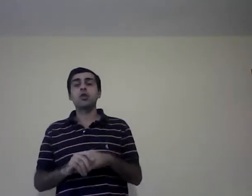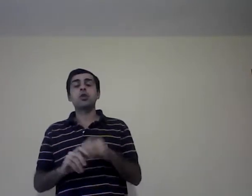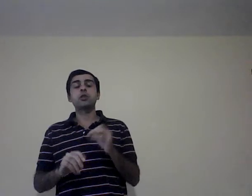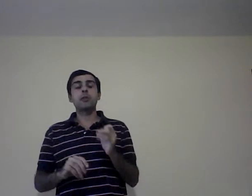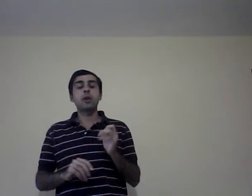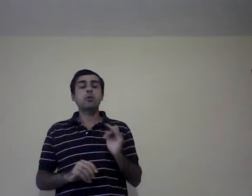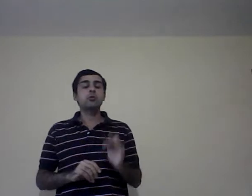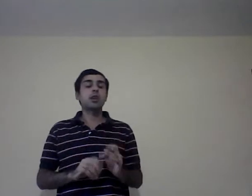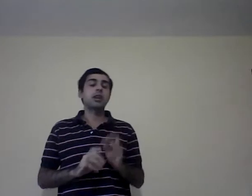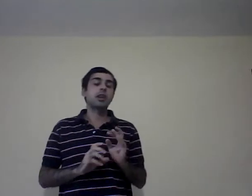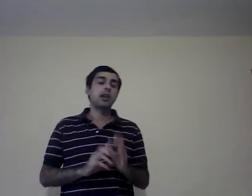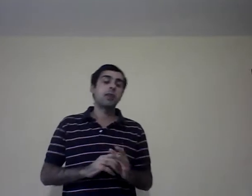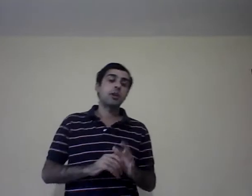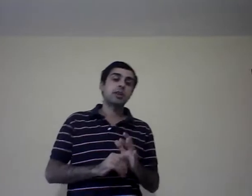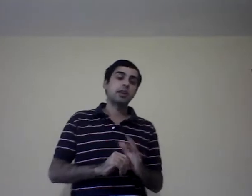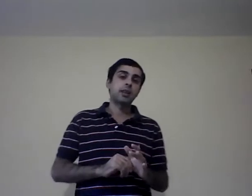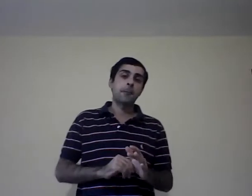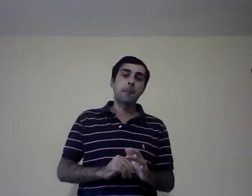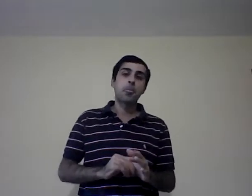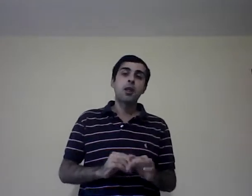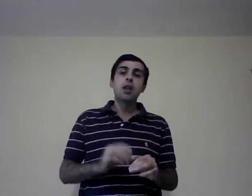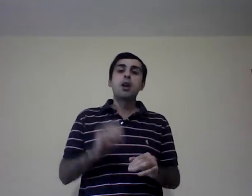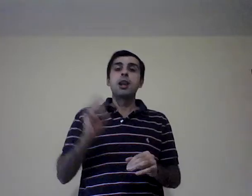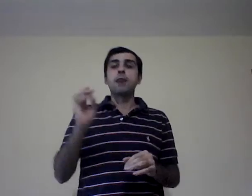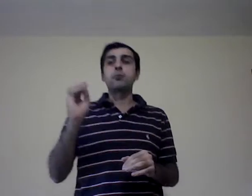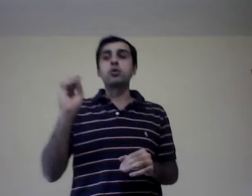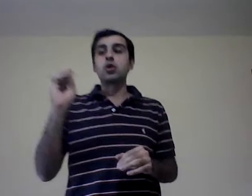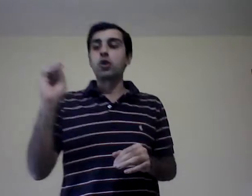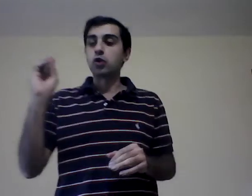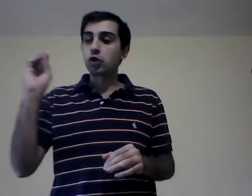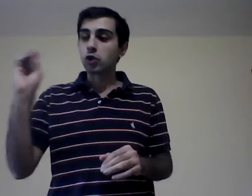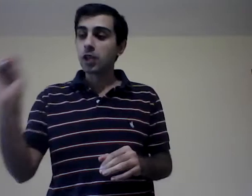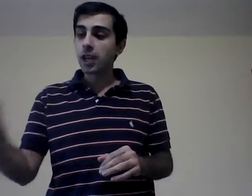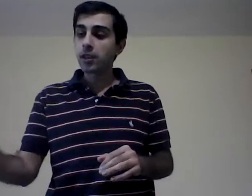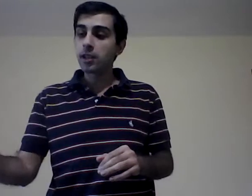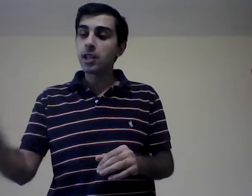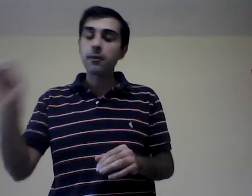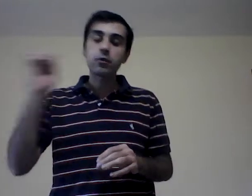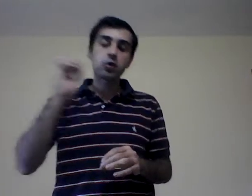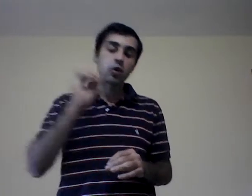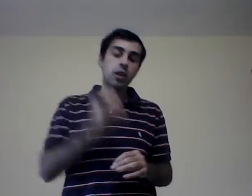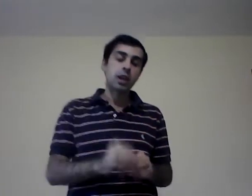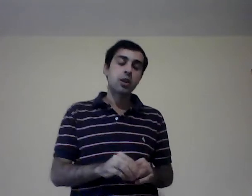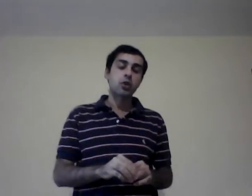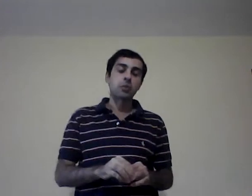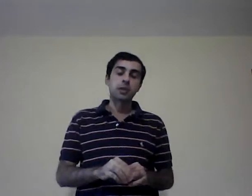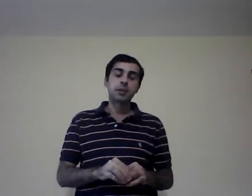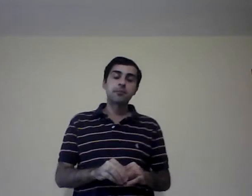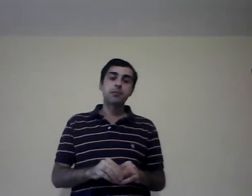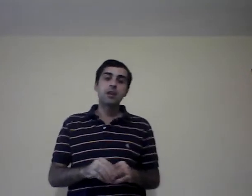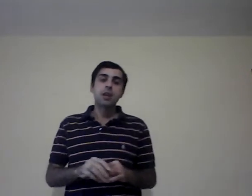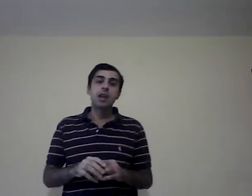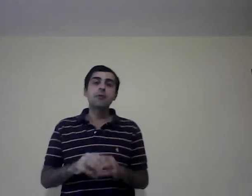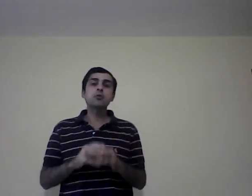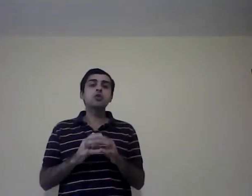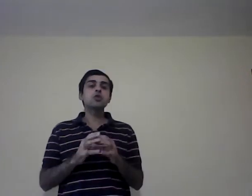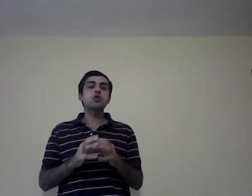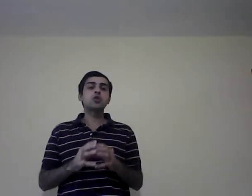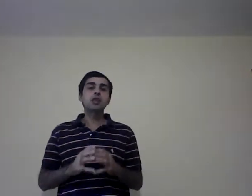Otra pregunta que generalmente está. La función social y la función económica. La función social